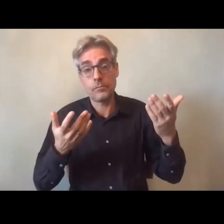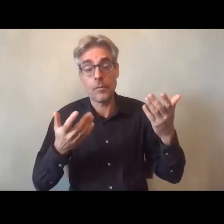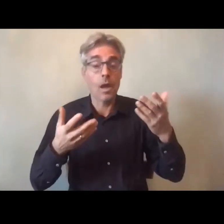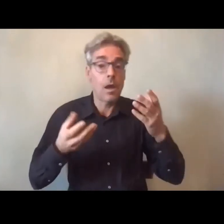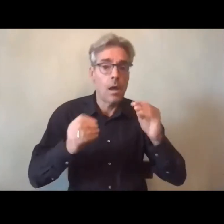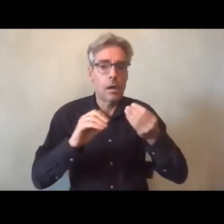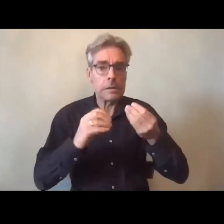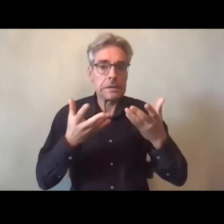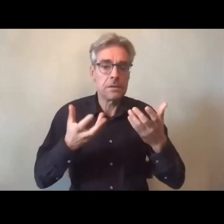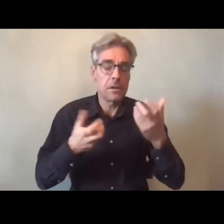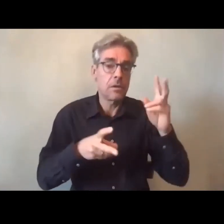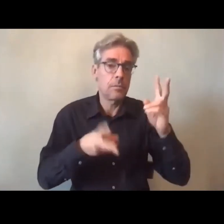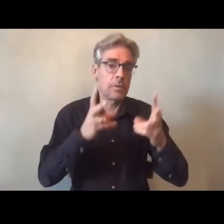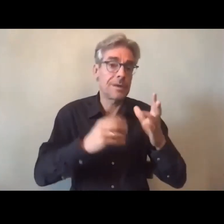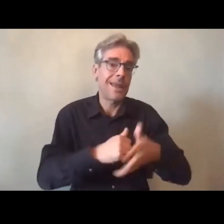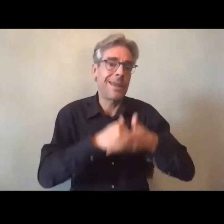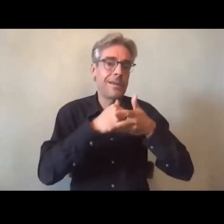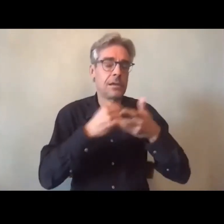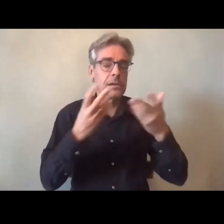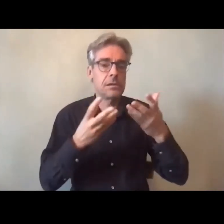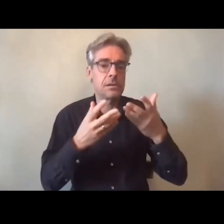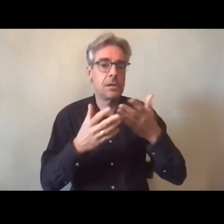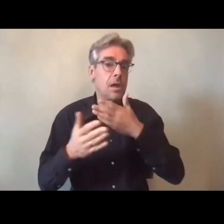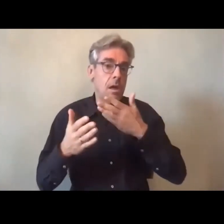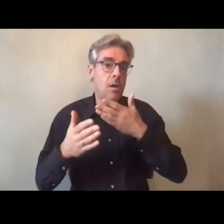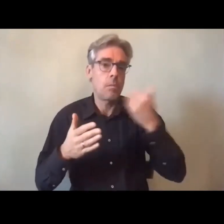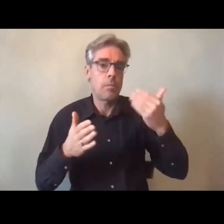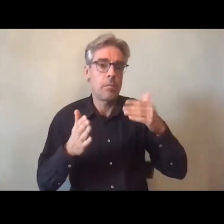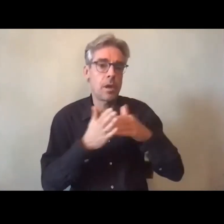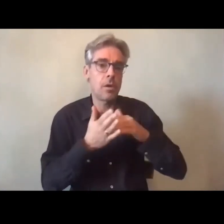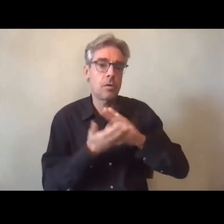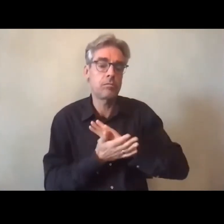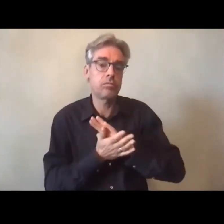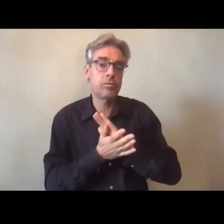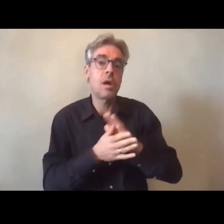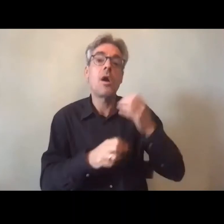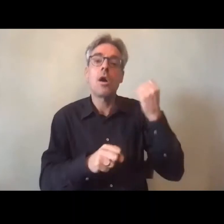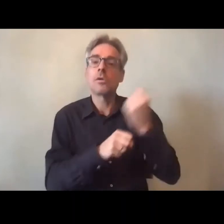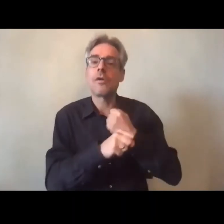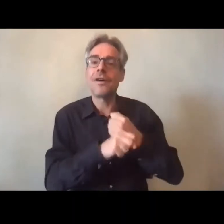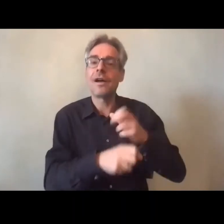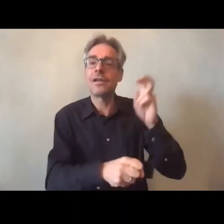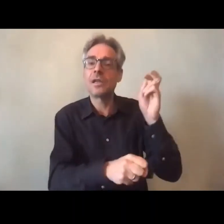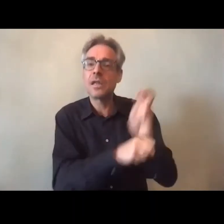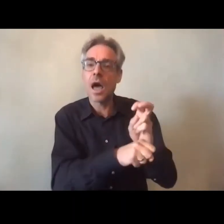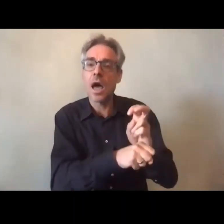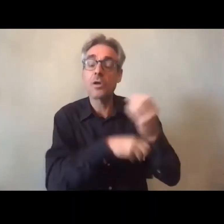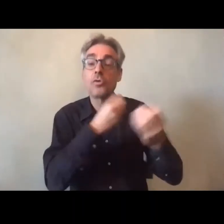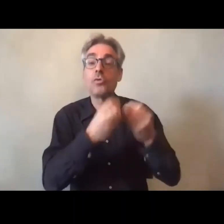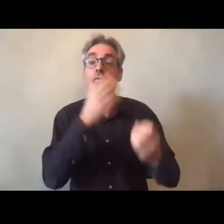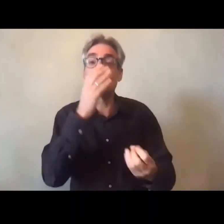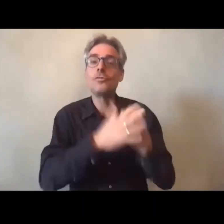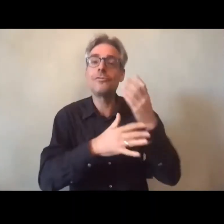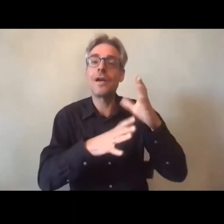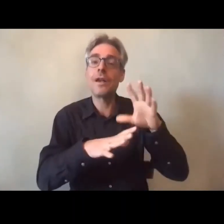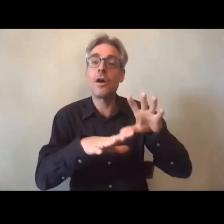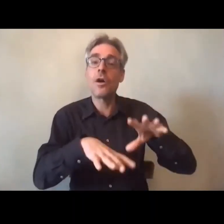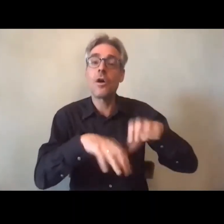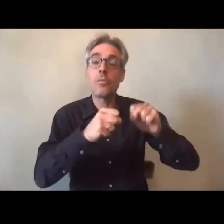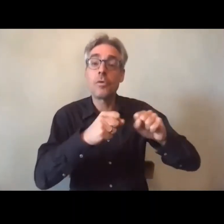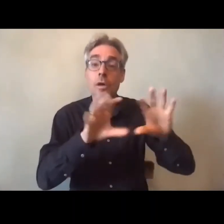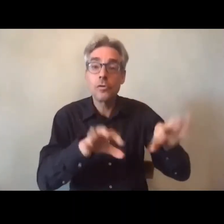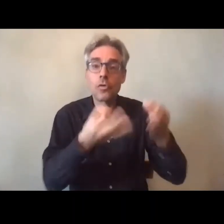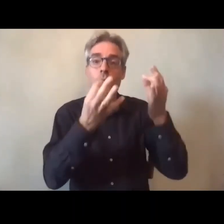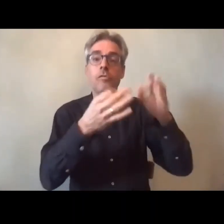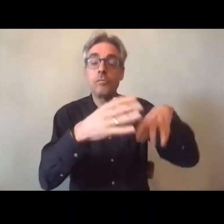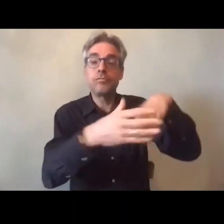situation de travail et bien veulent et peuvent être maintenus en emploi ou accéder à l'emploi parce qu'on a pu penser imaginer